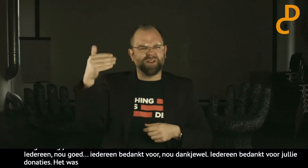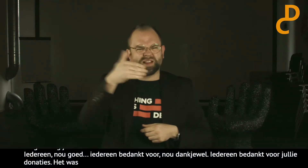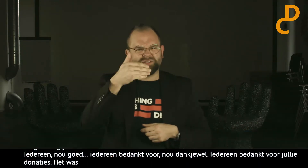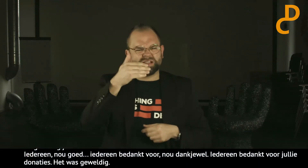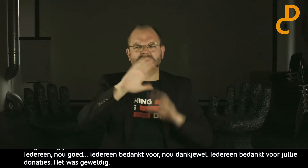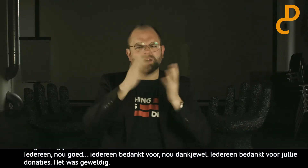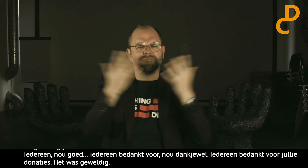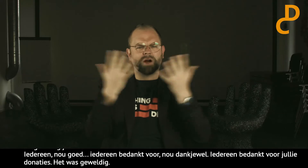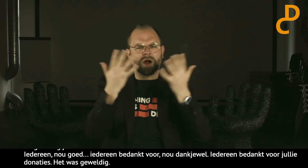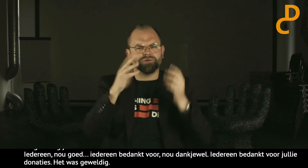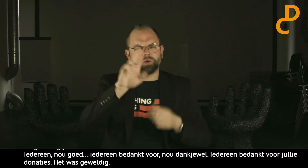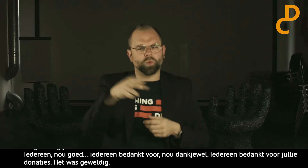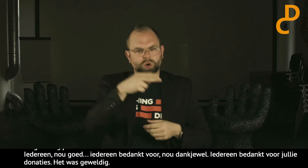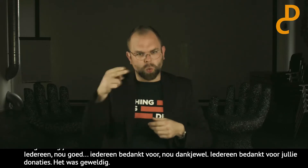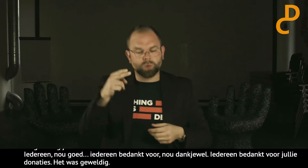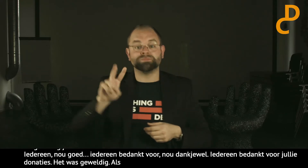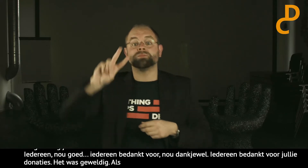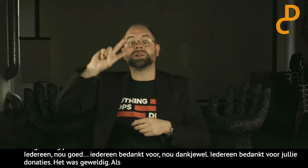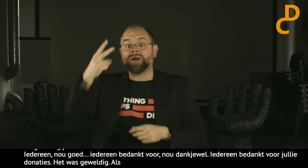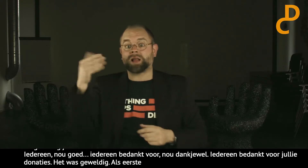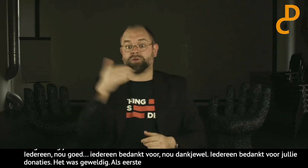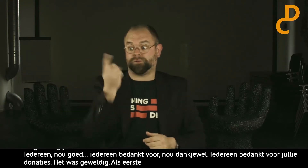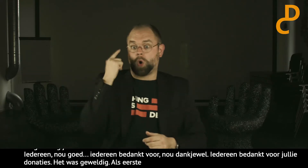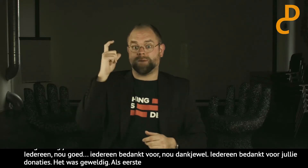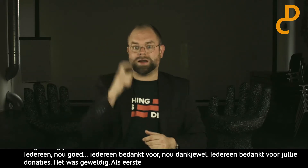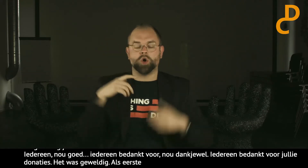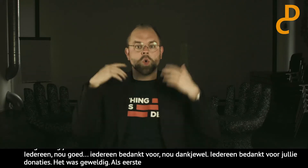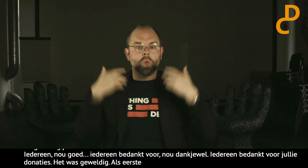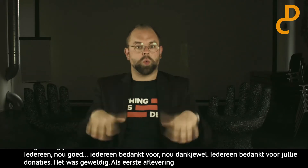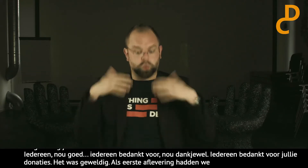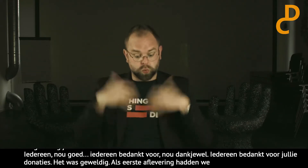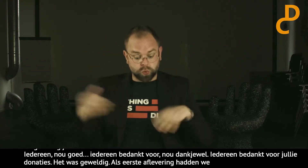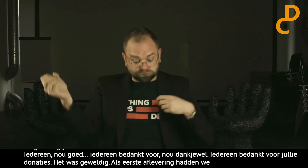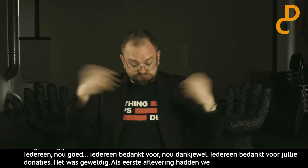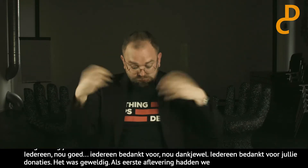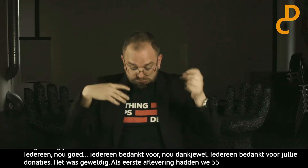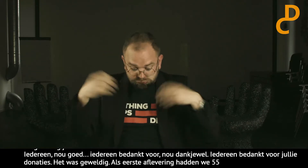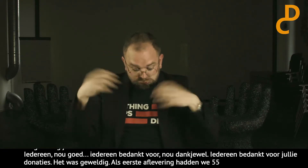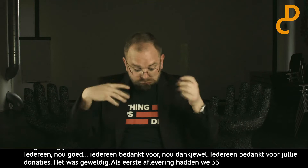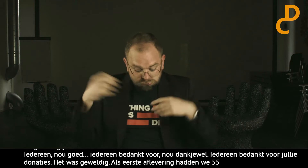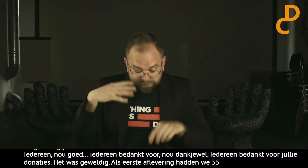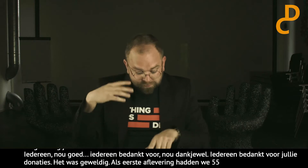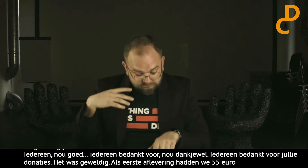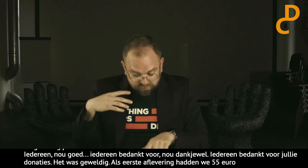Onze eerste aflevering had het totaal 55 euro opgebracht. Vorige week hebben we echt een enorm bedrag